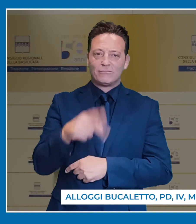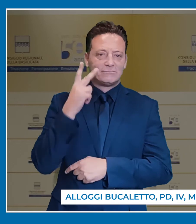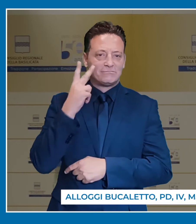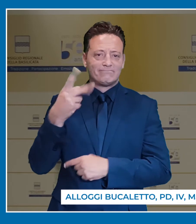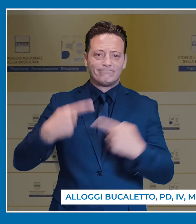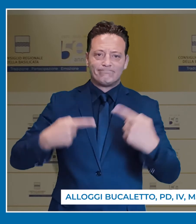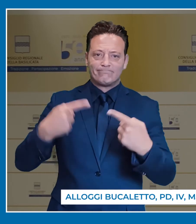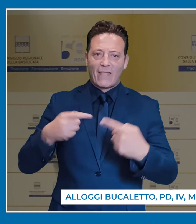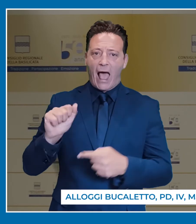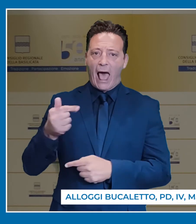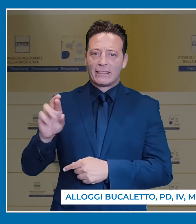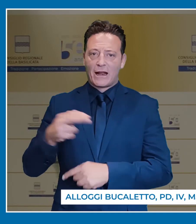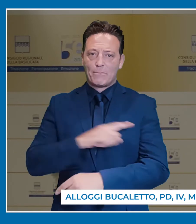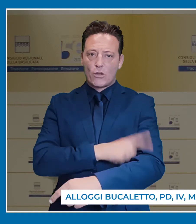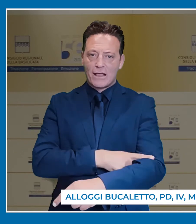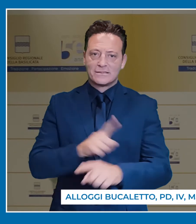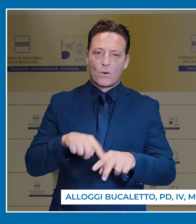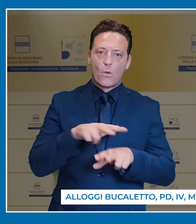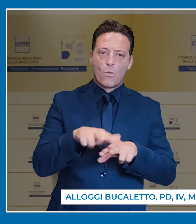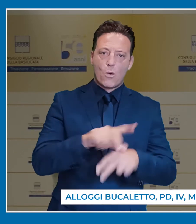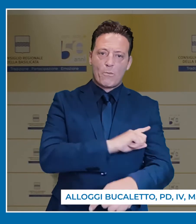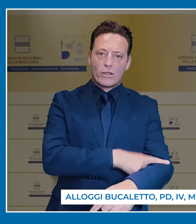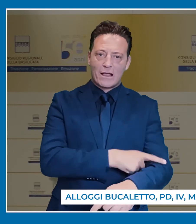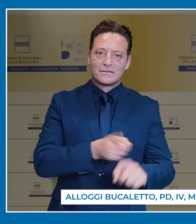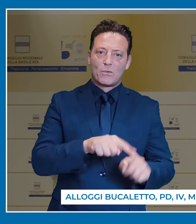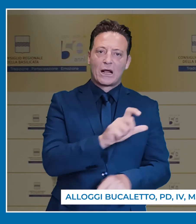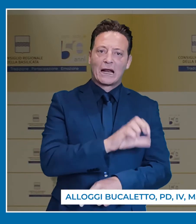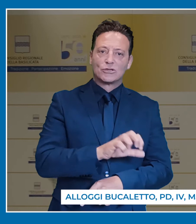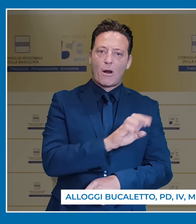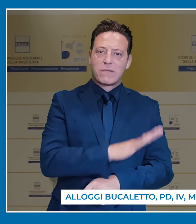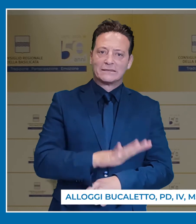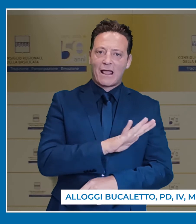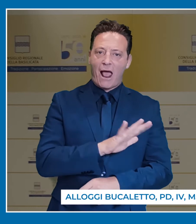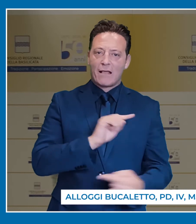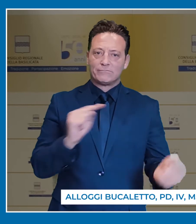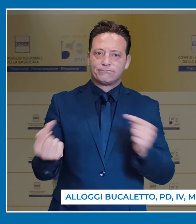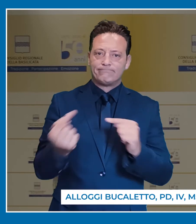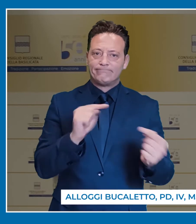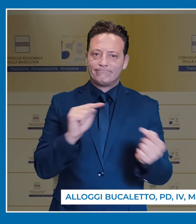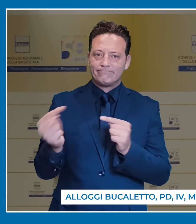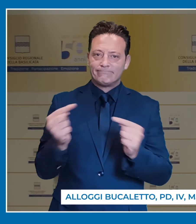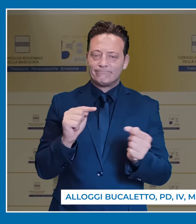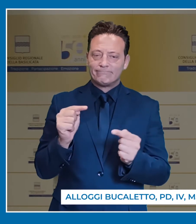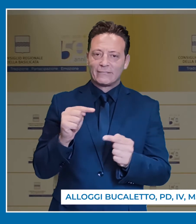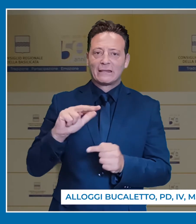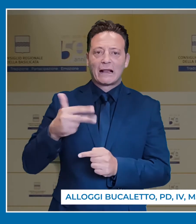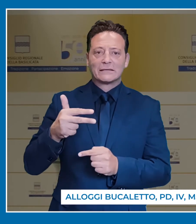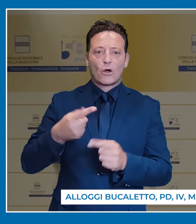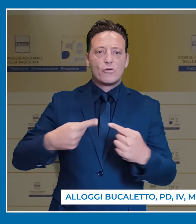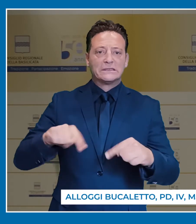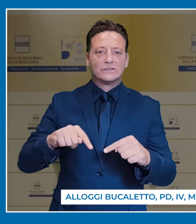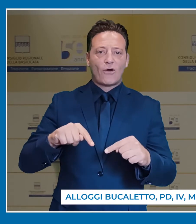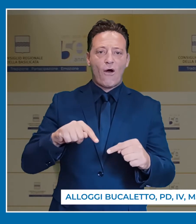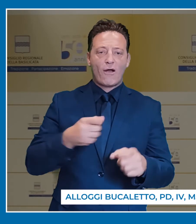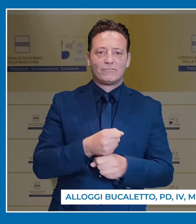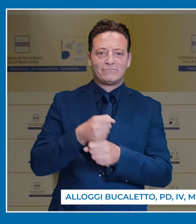disputa tra Ater Potenza, Comune di Potenza e Regione Basilicata, portata all'attenzione della terza